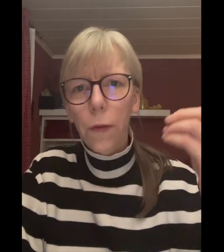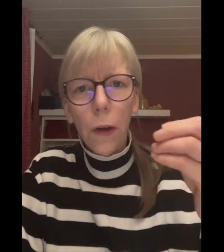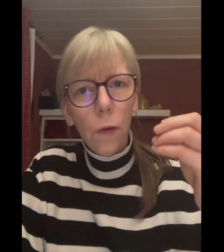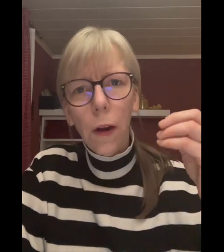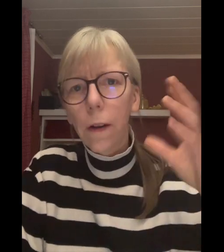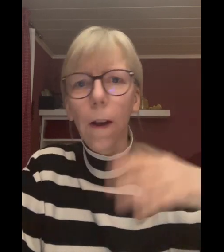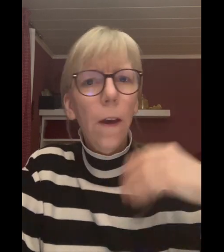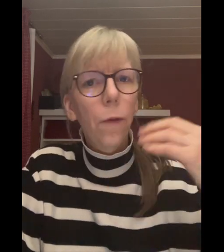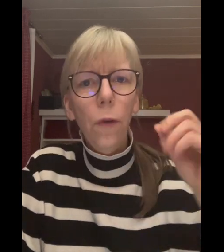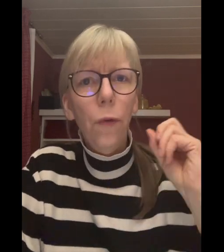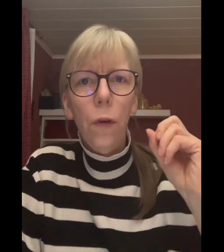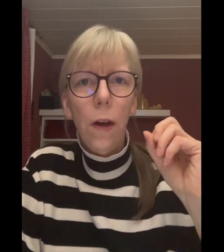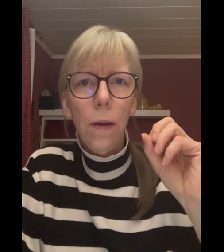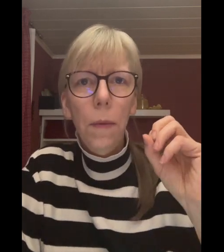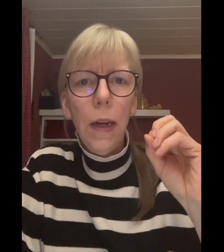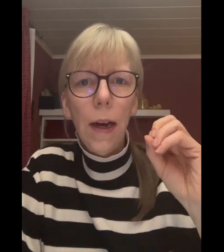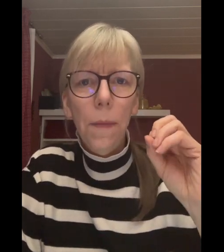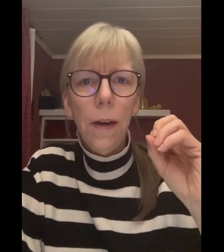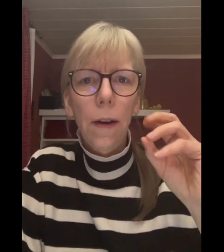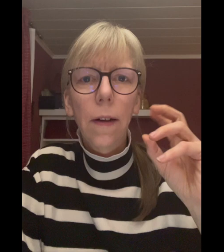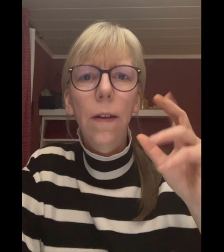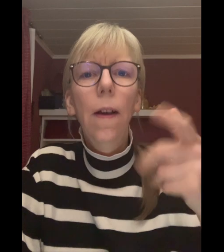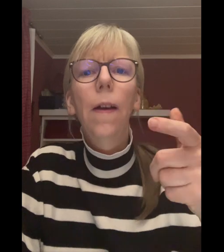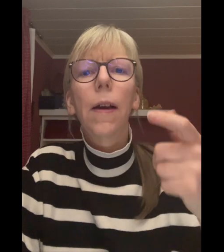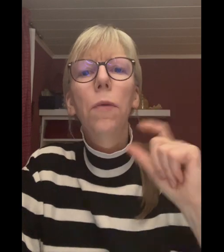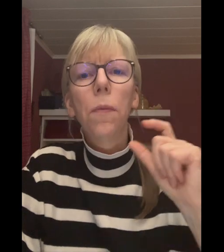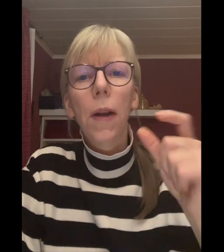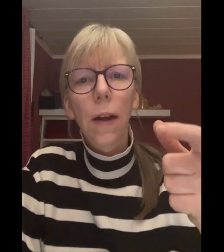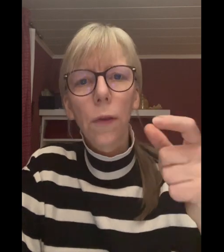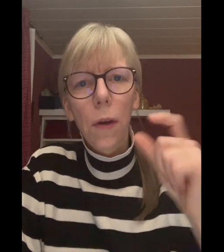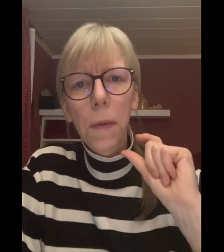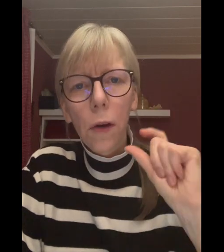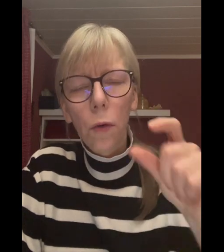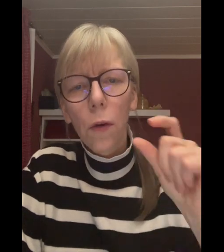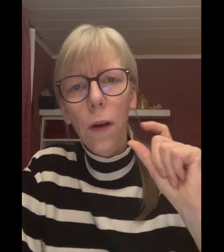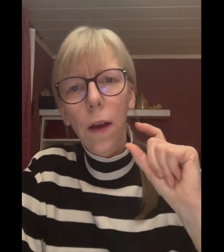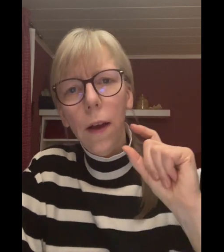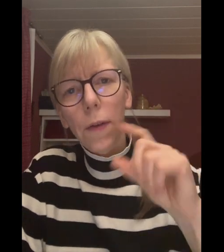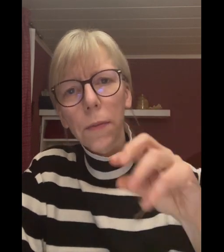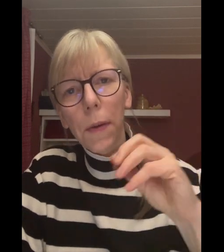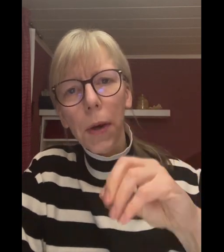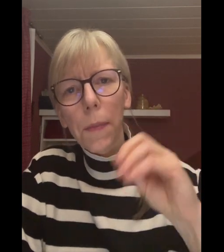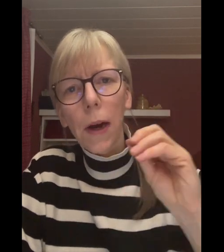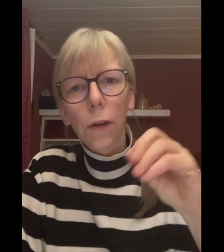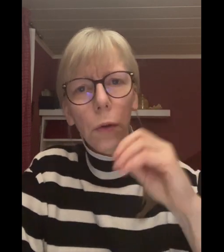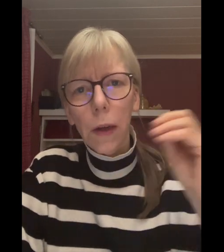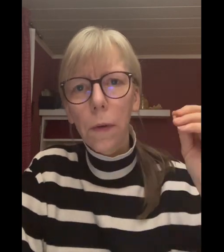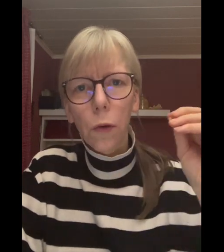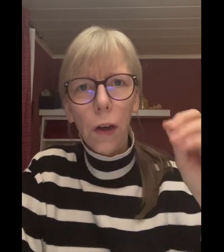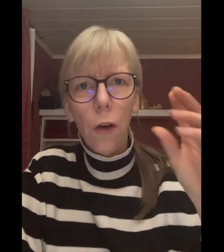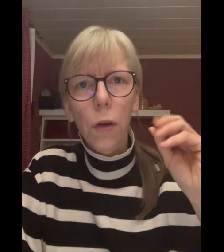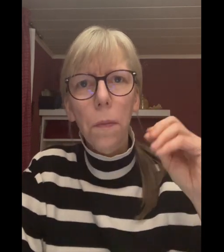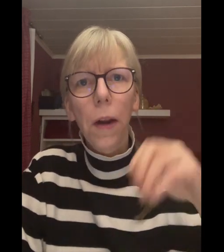400, 500 Milligramm enthalten. Da muss man also immer gucken, was mein Präparat oder eben auch die Kautablette,